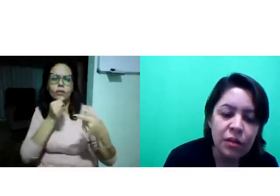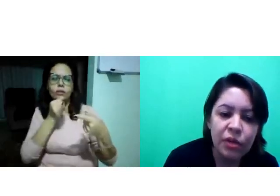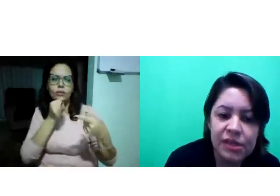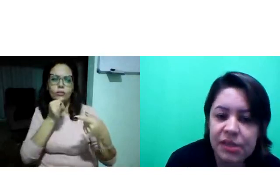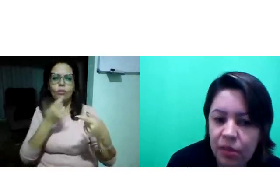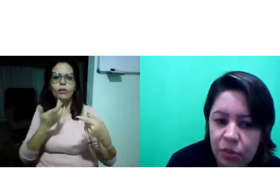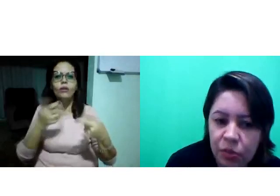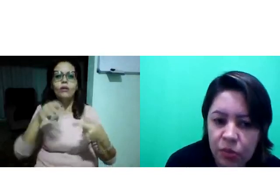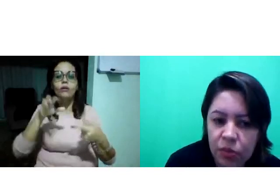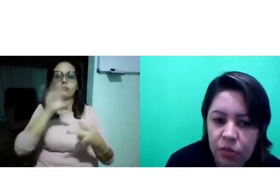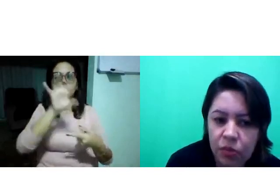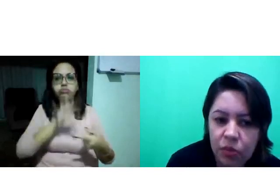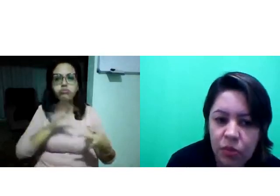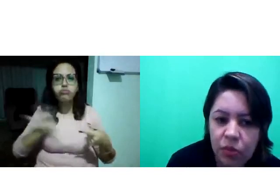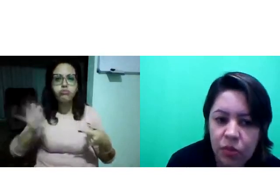Por exemplo,